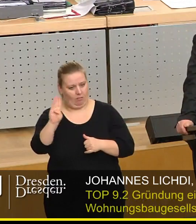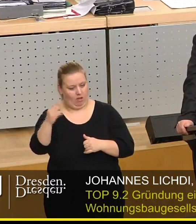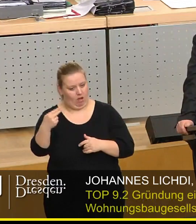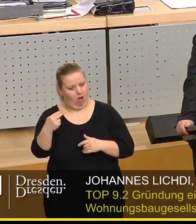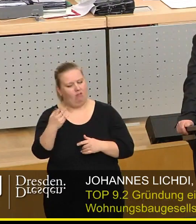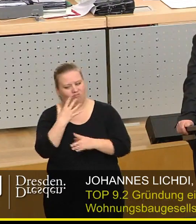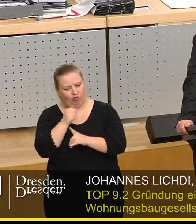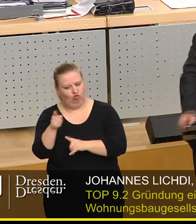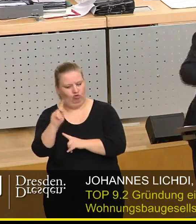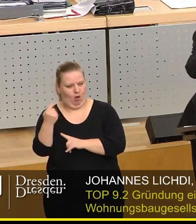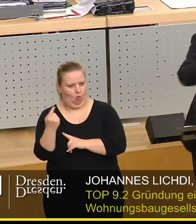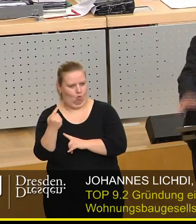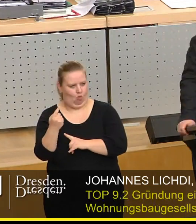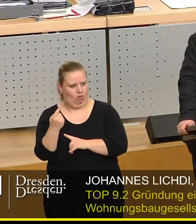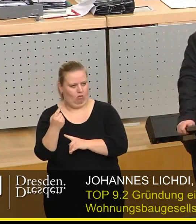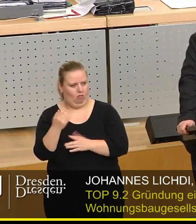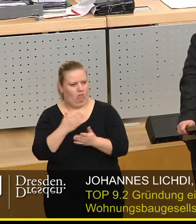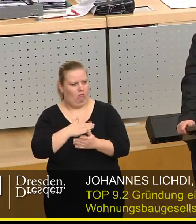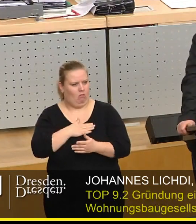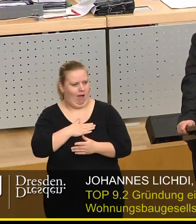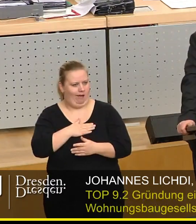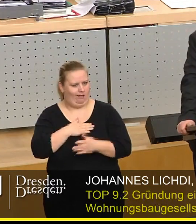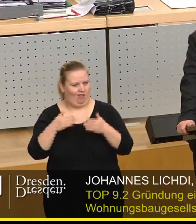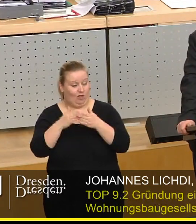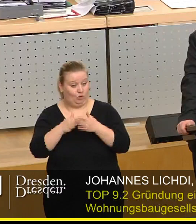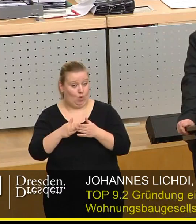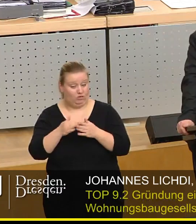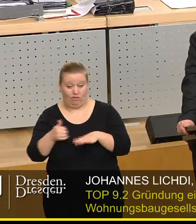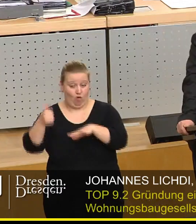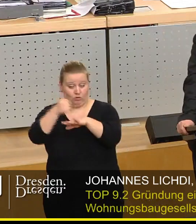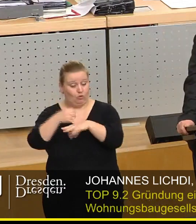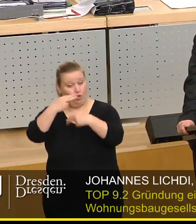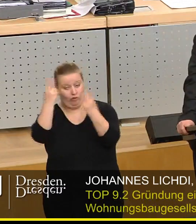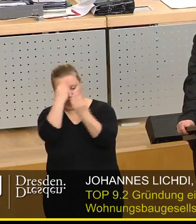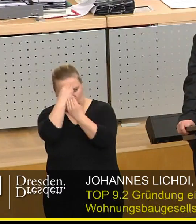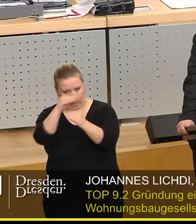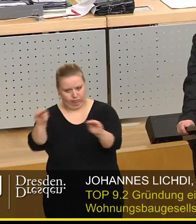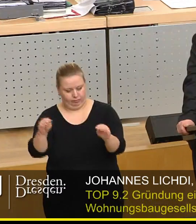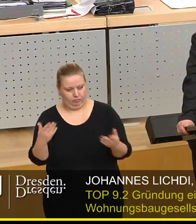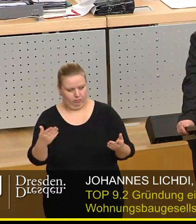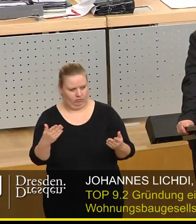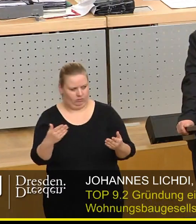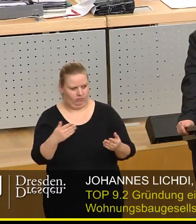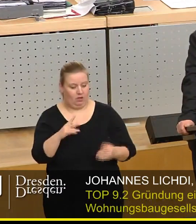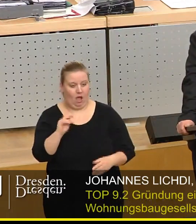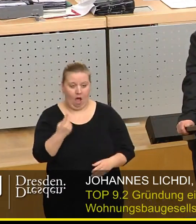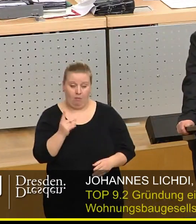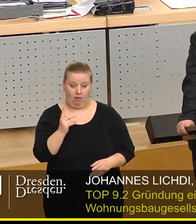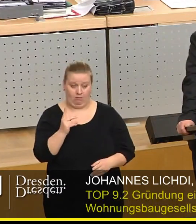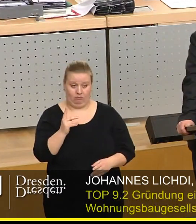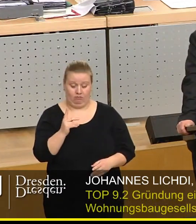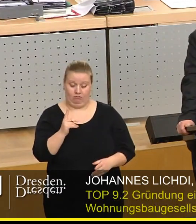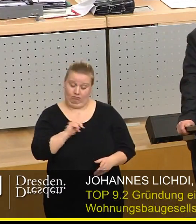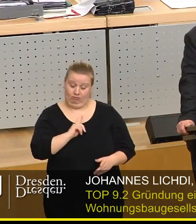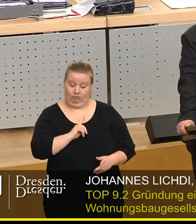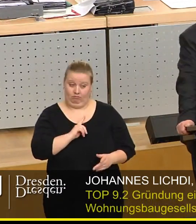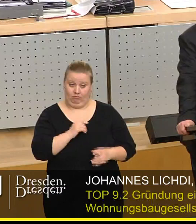Ernstschaft erwogen. Mein Fraktionsvorsitzender Herr Löser hat es sogar der Öffentlichkeit mitgeteilt. Nur wir haben etwas gemacht, was